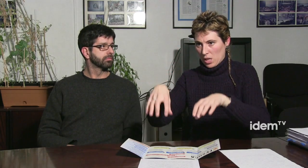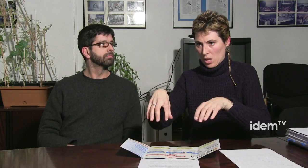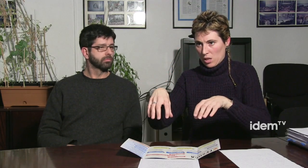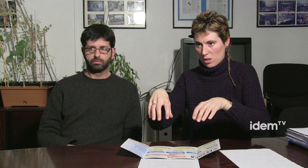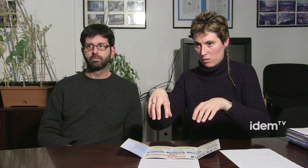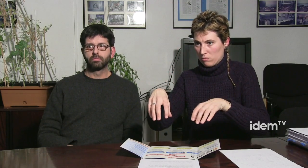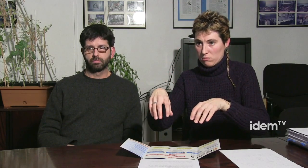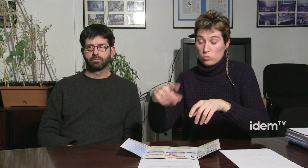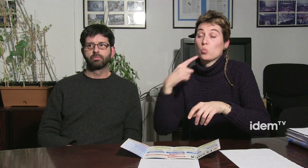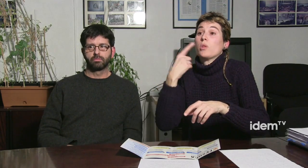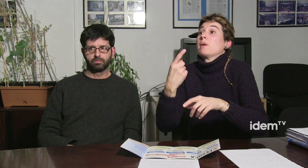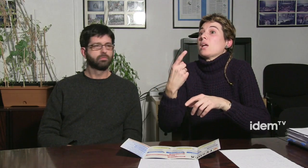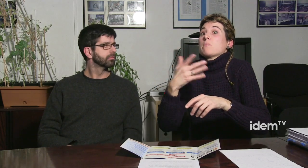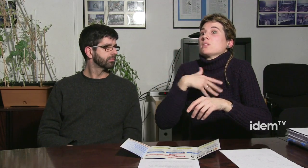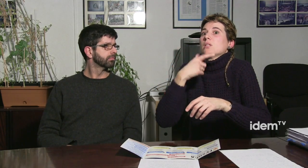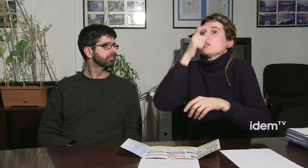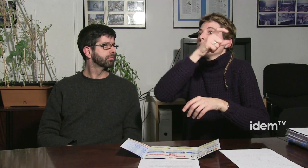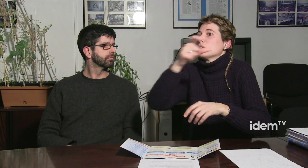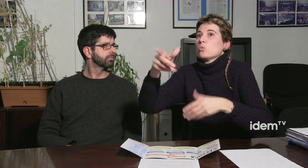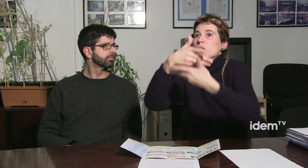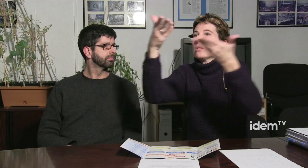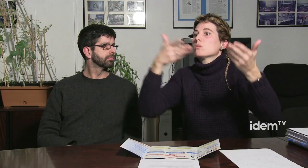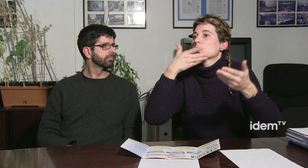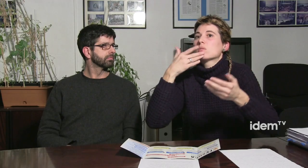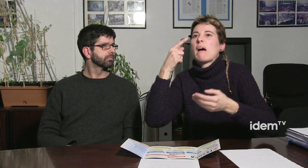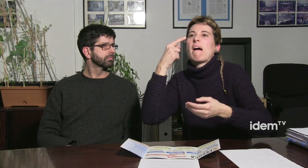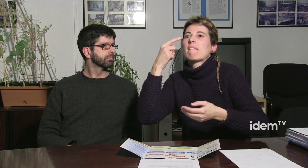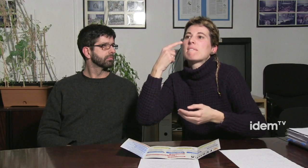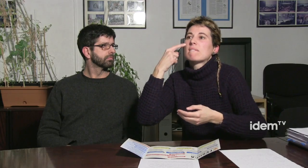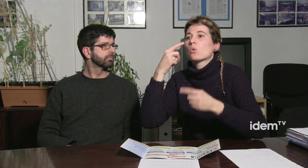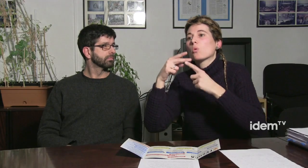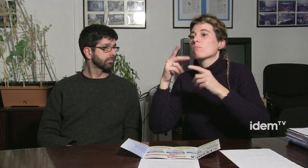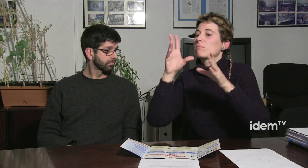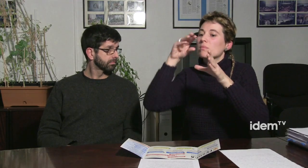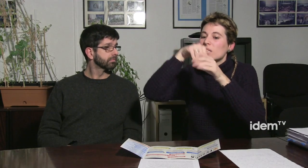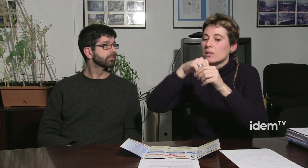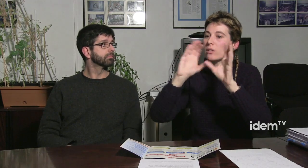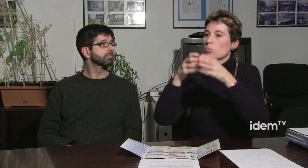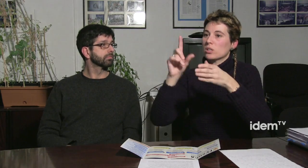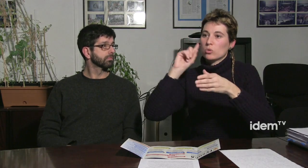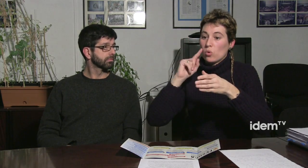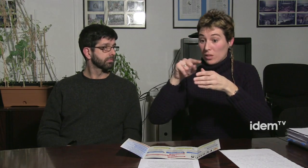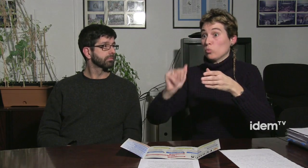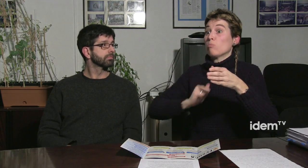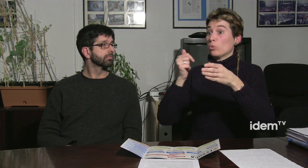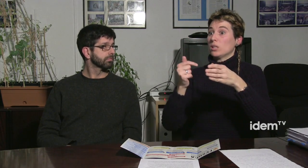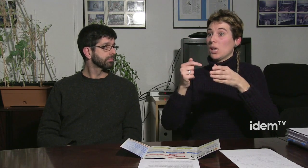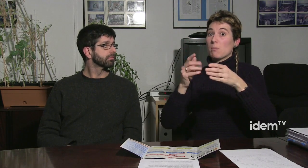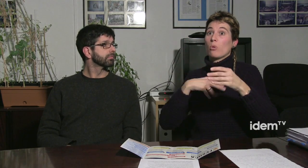el 30 d'abril ho diem per si qualsevol persona oïdora que veu i